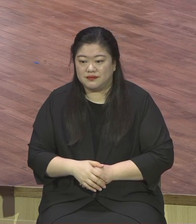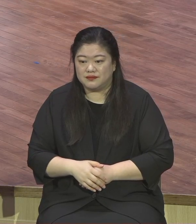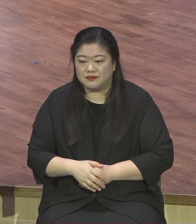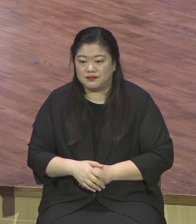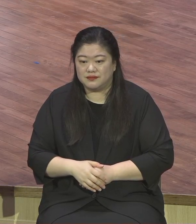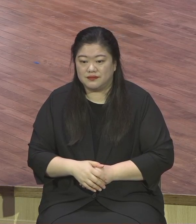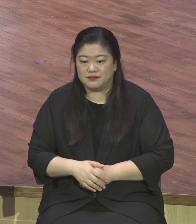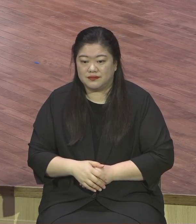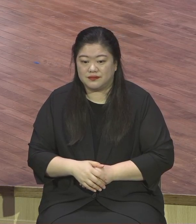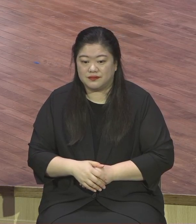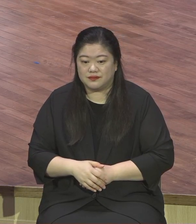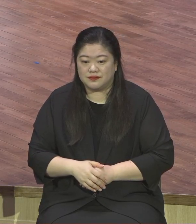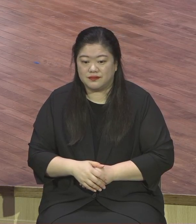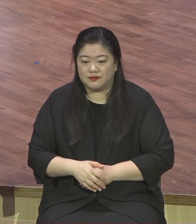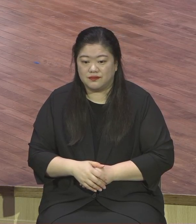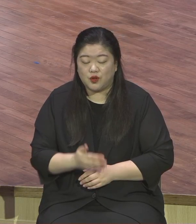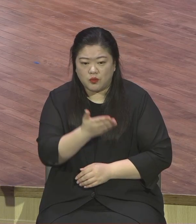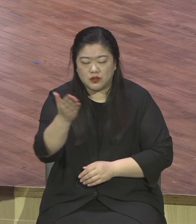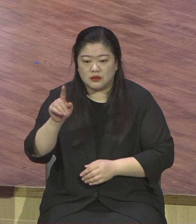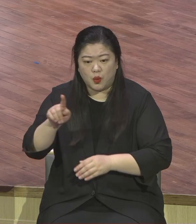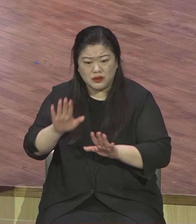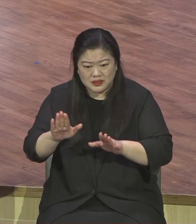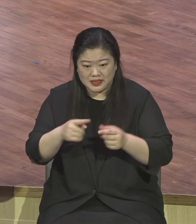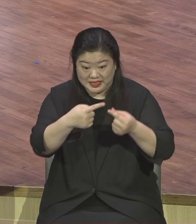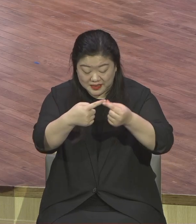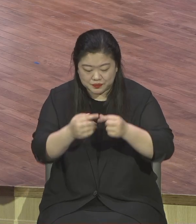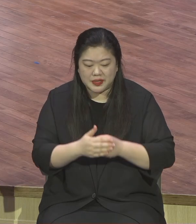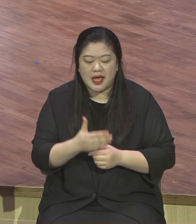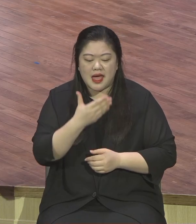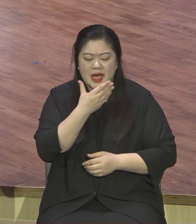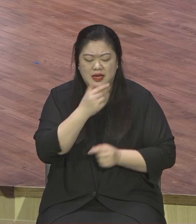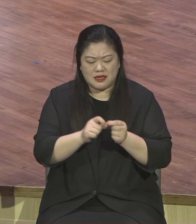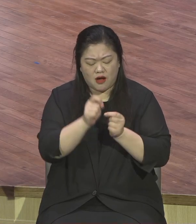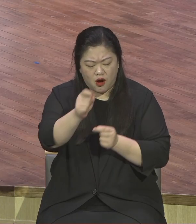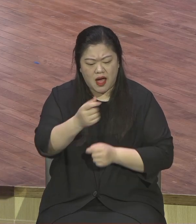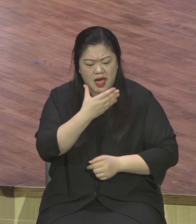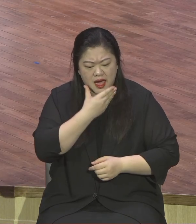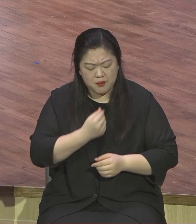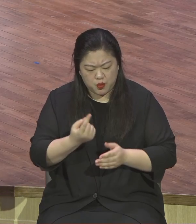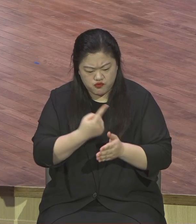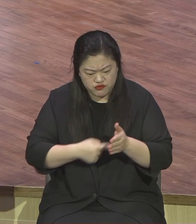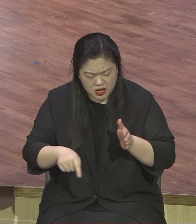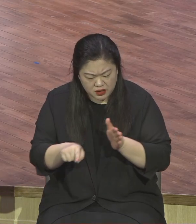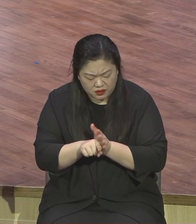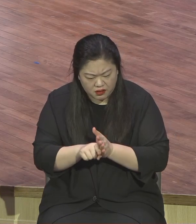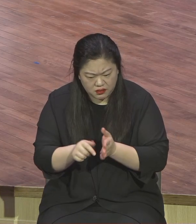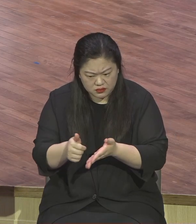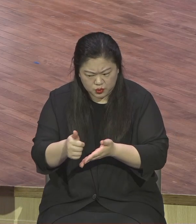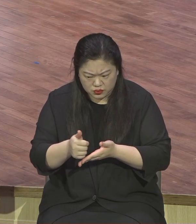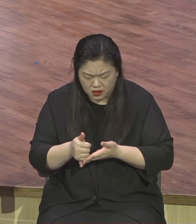초청했다니까 실감이 안 가지요 예수 성경대로 믿으면 여러분 오늘부터 천국 됩니다